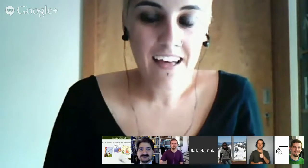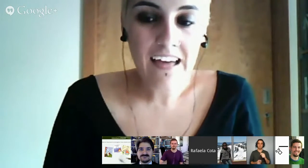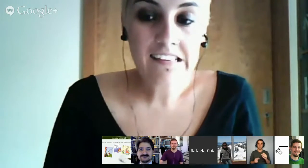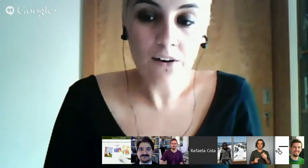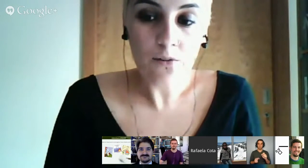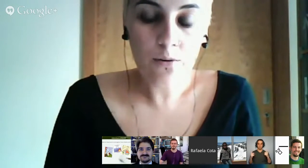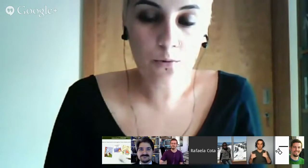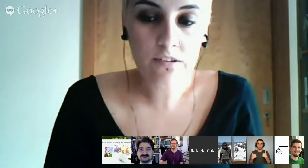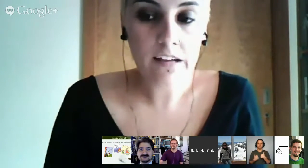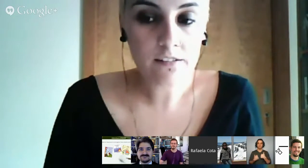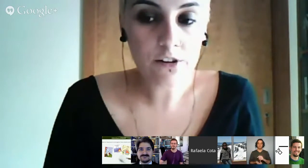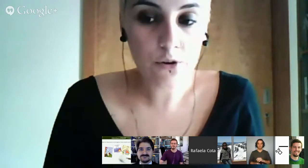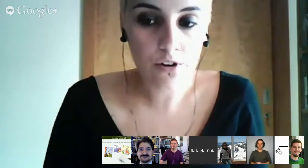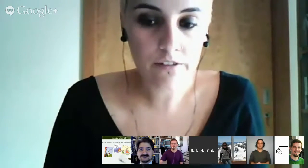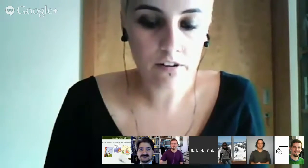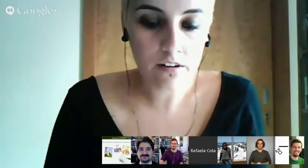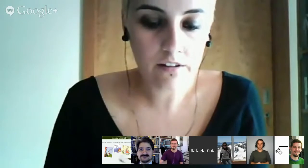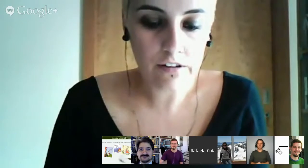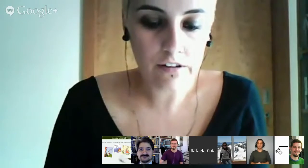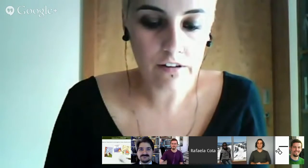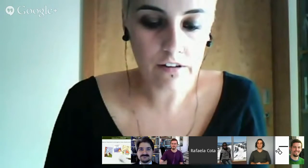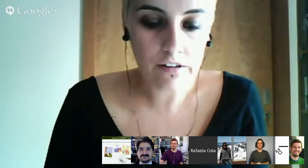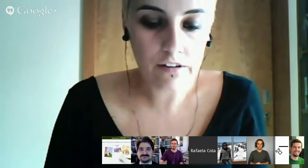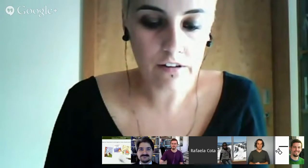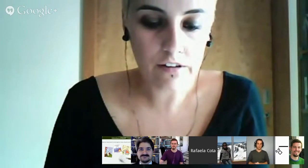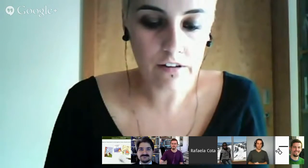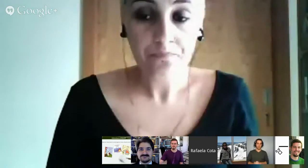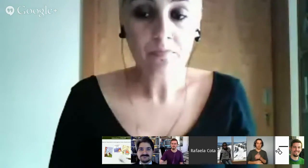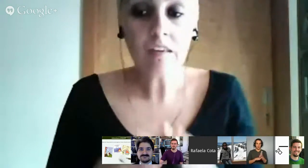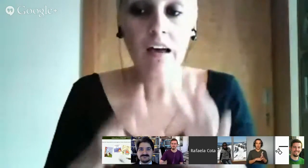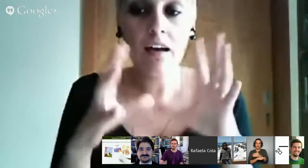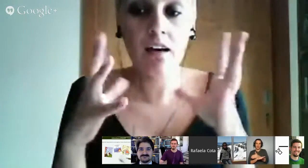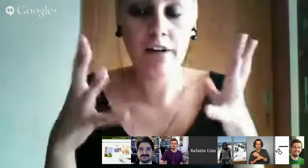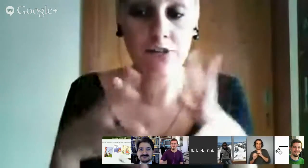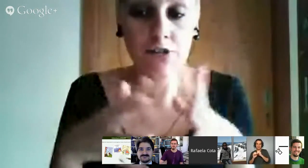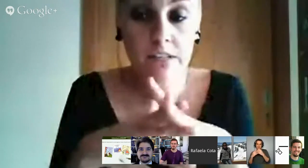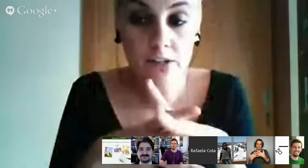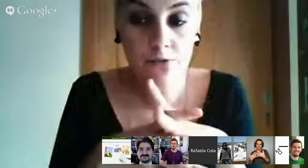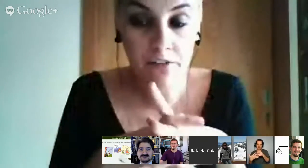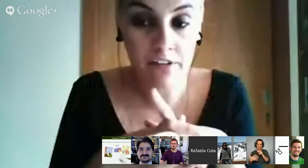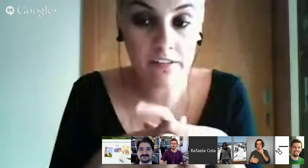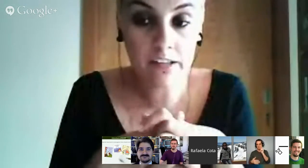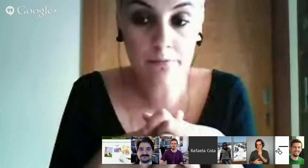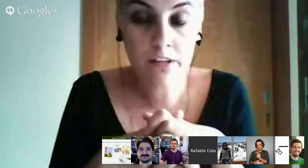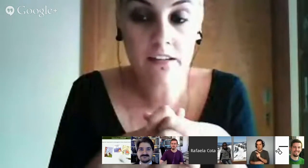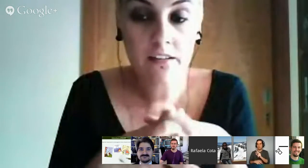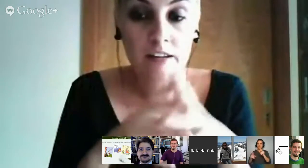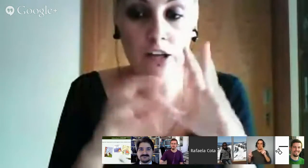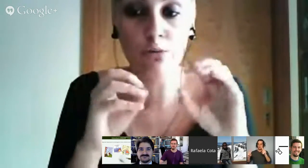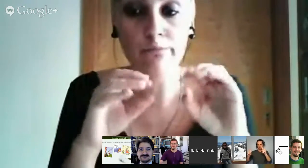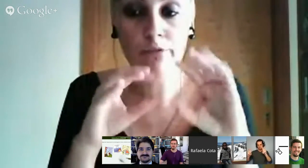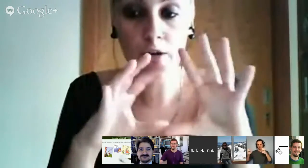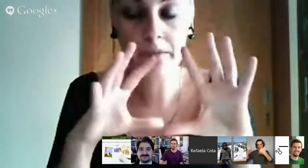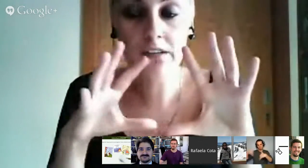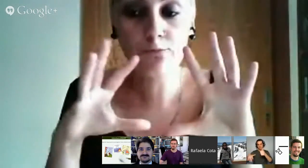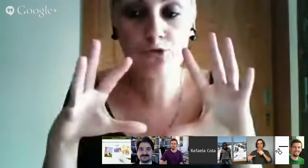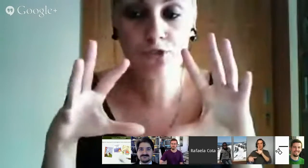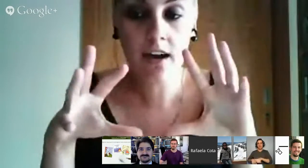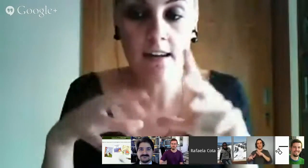Então, o slide anterior que vocês viram fala sobre literatura infantil e, portanto, aquilo que eu pretendo mostrar